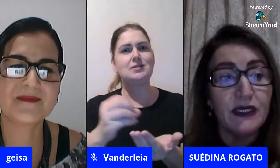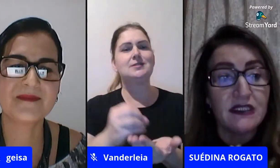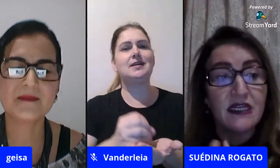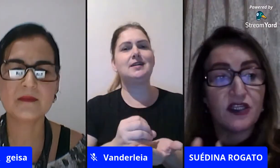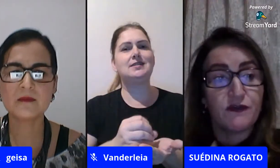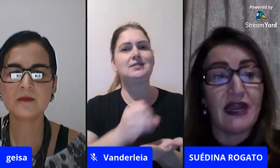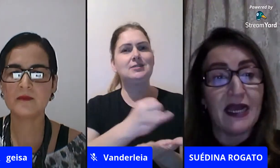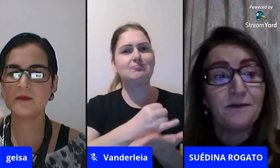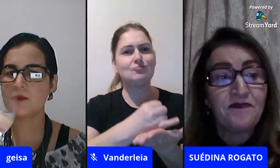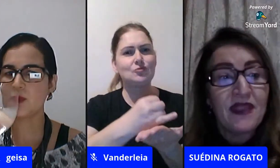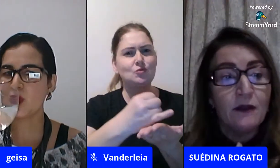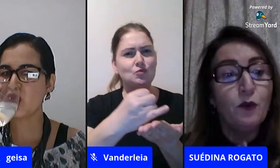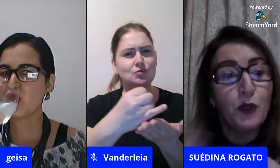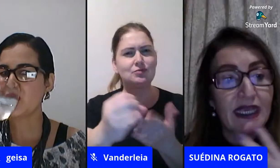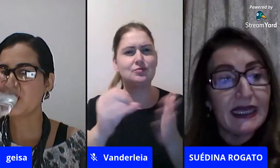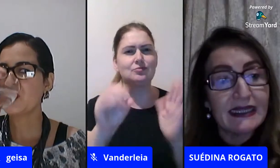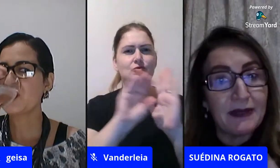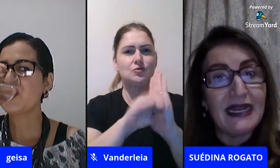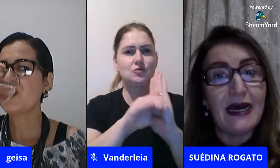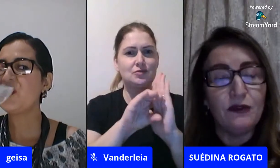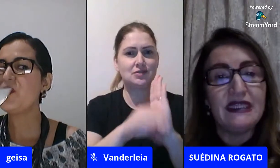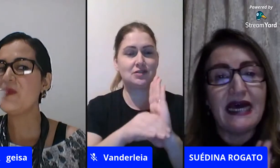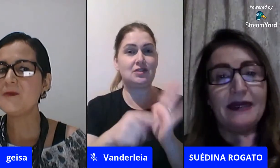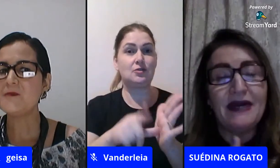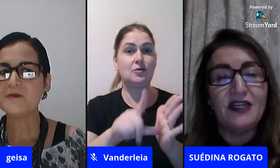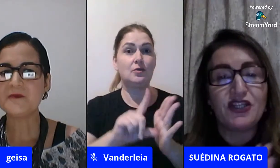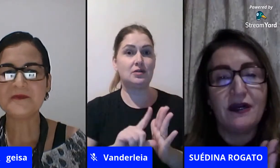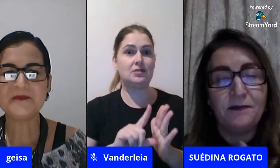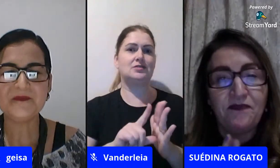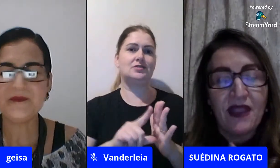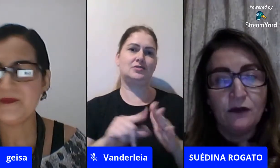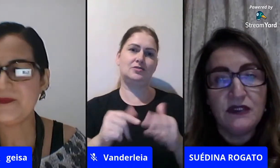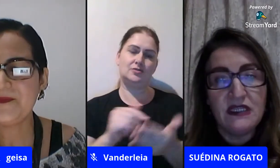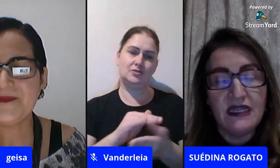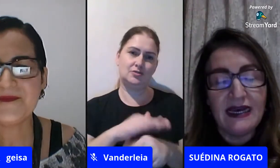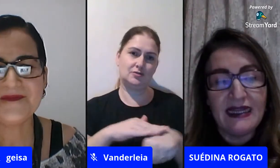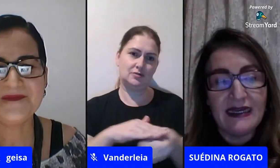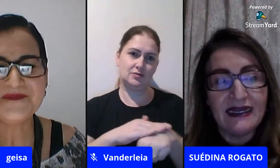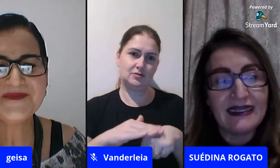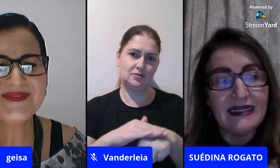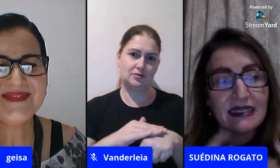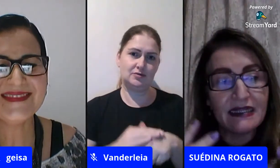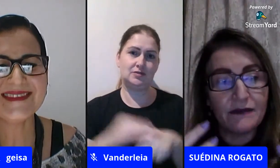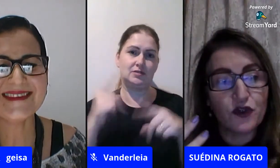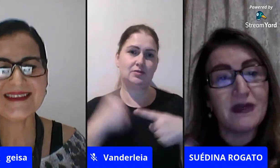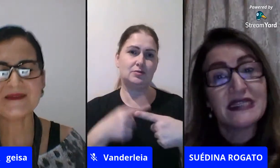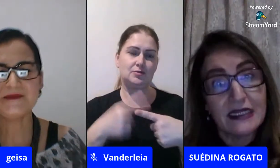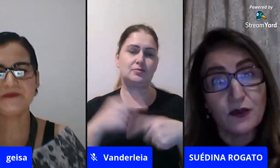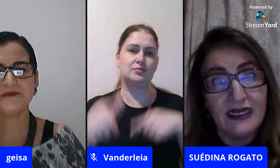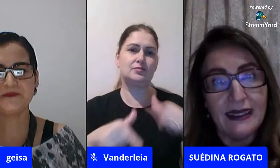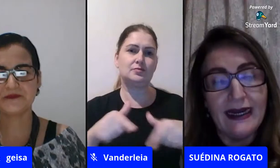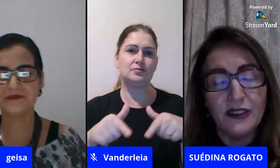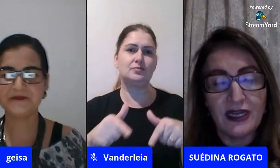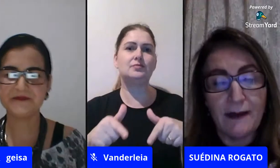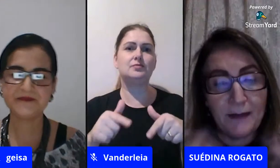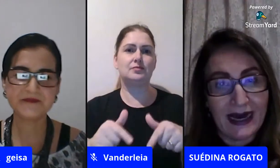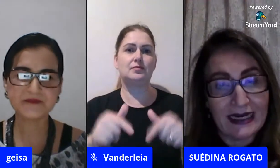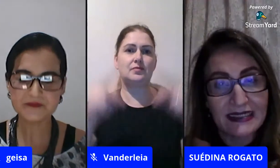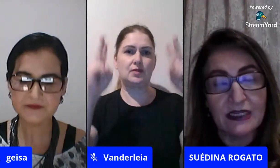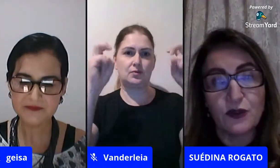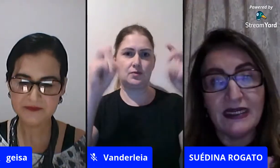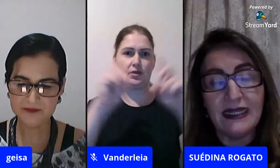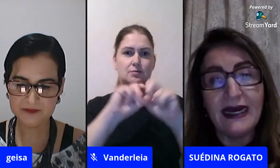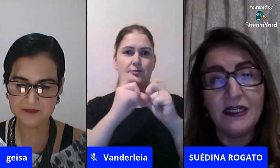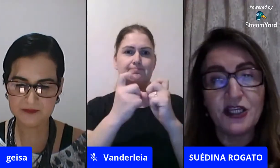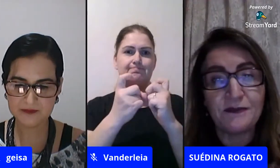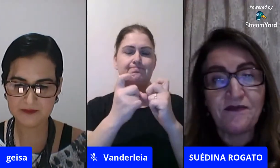apresentando antes da gente falar do porquê trabalhar a temática da criança sobre a sexualidade né